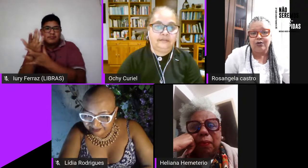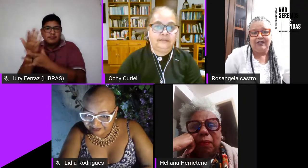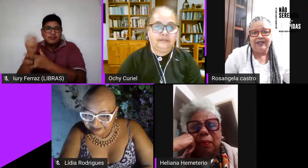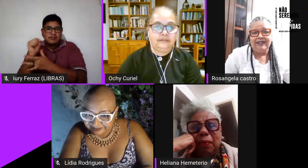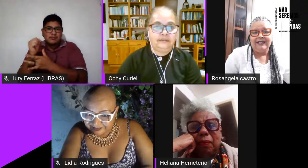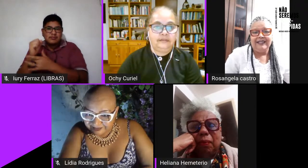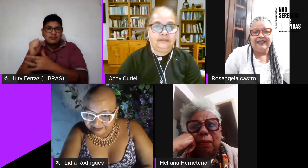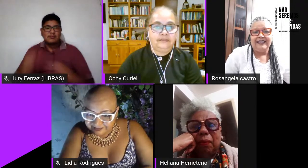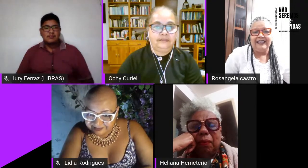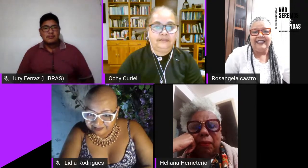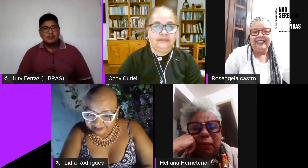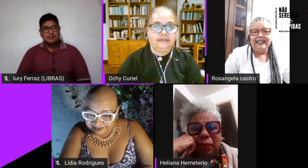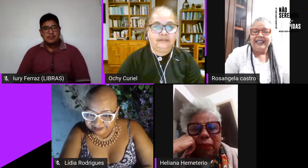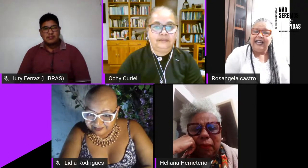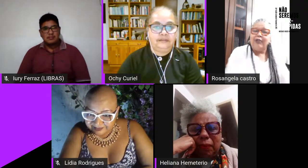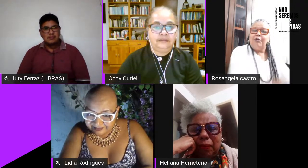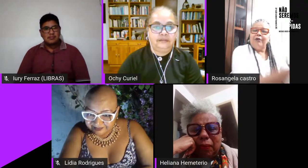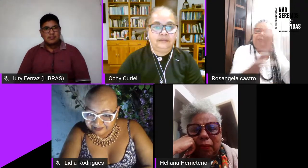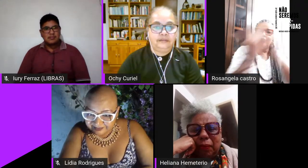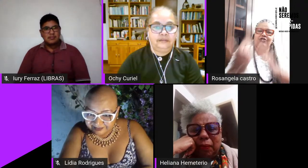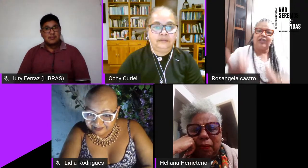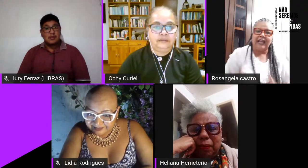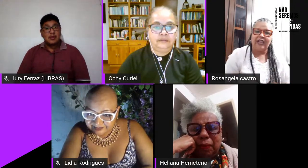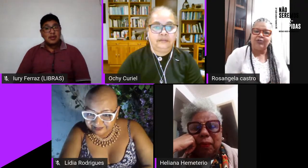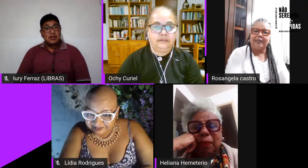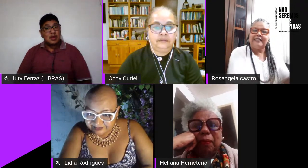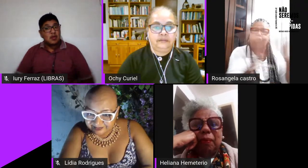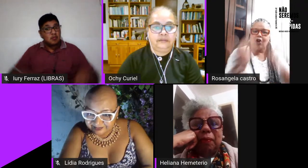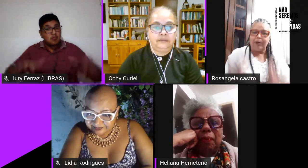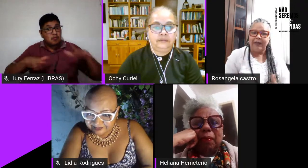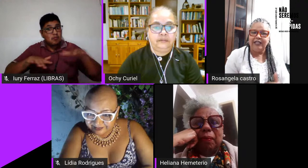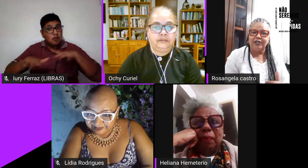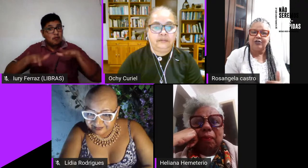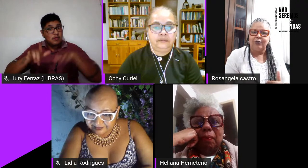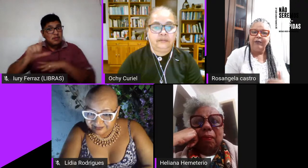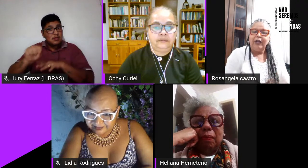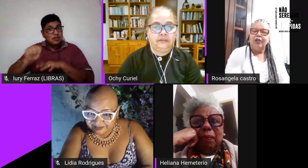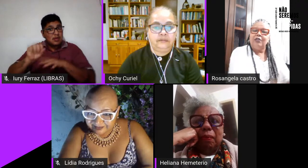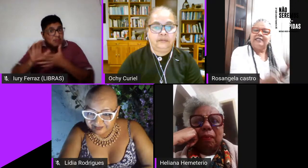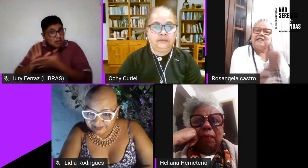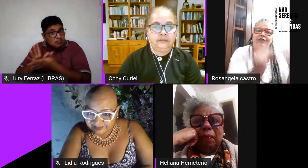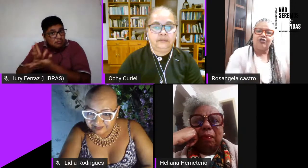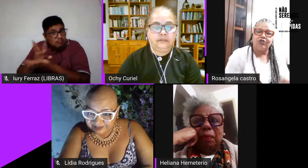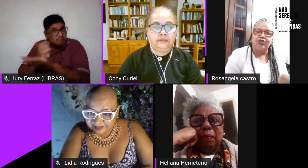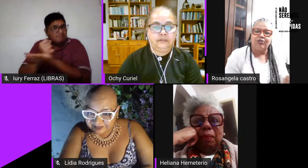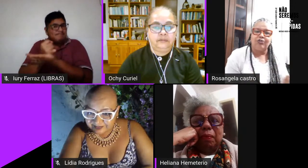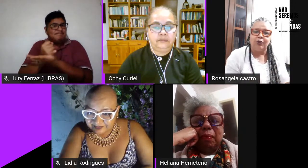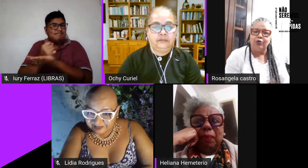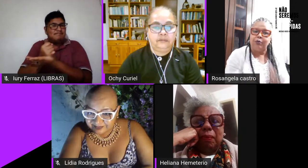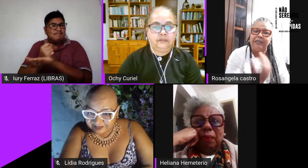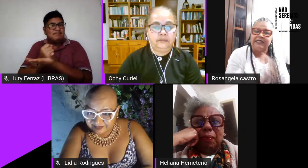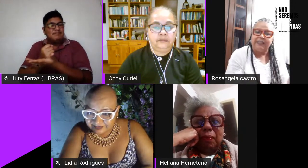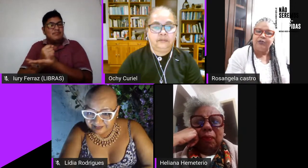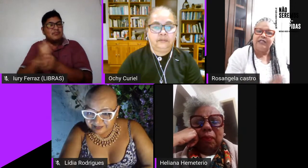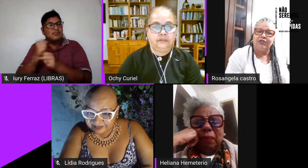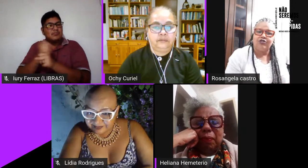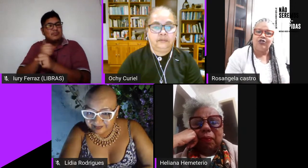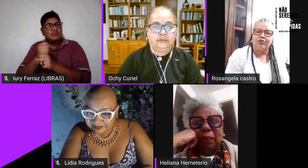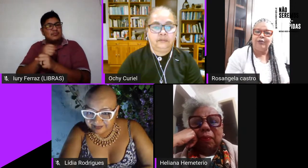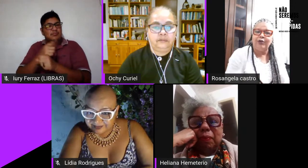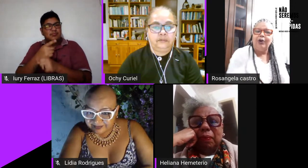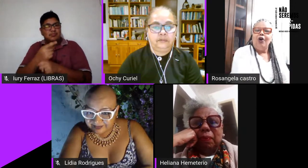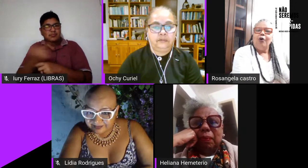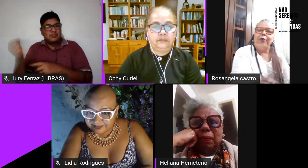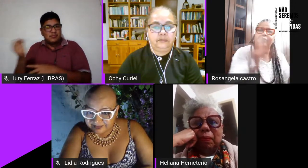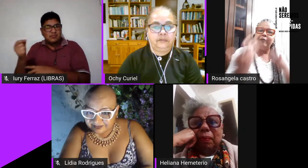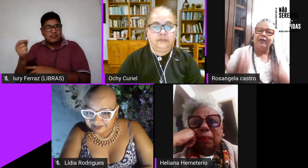canhoto né e aí o movimento de lésbicas engloba isso nos anos 2000 no princípio dos anos